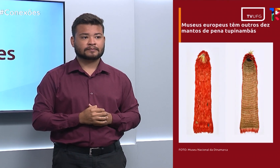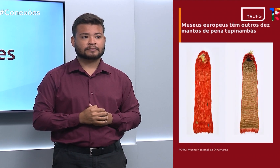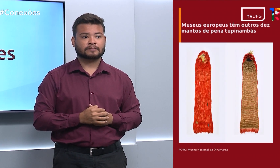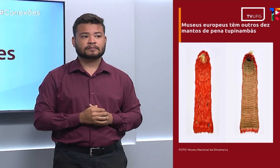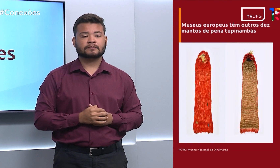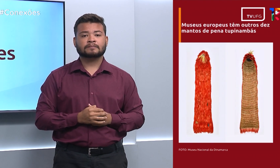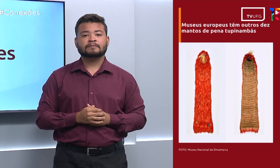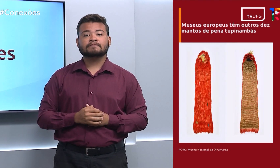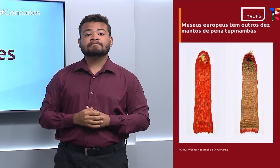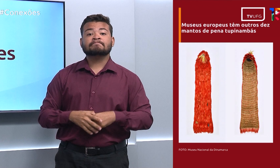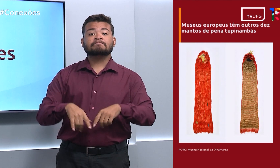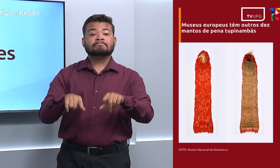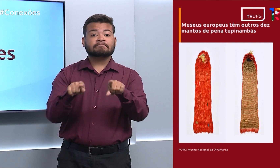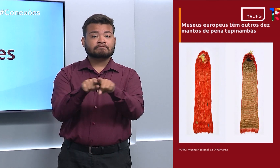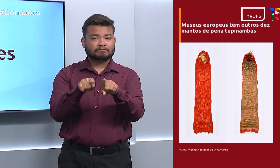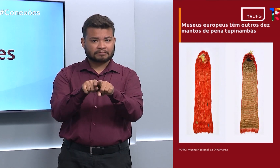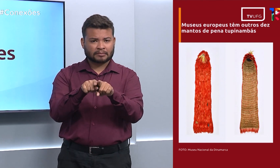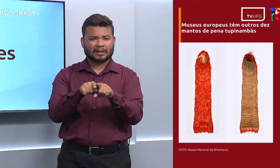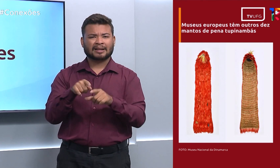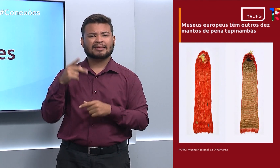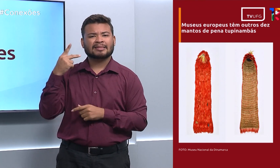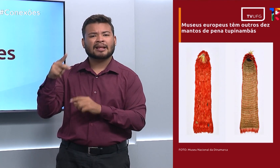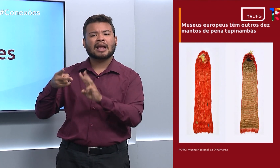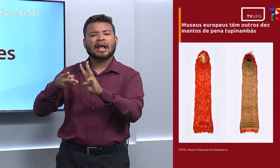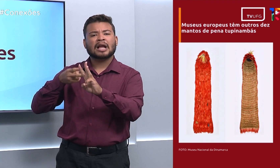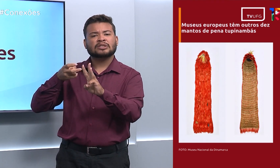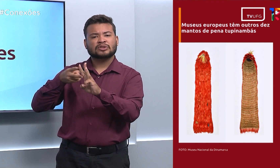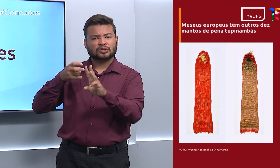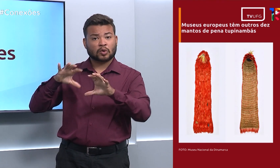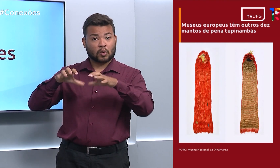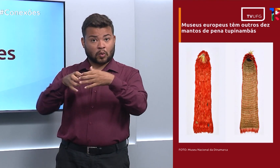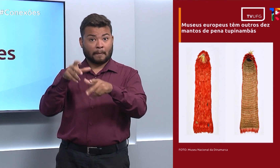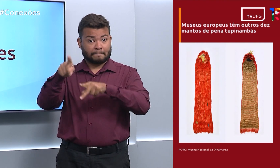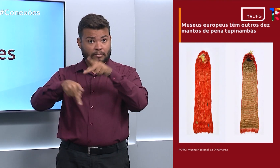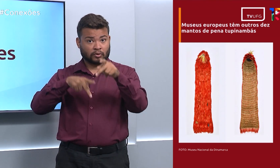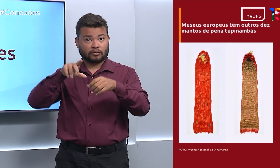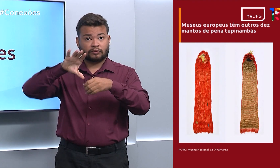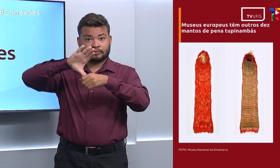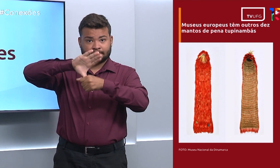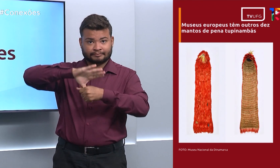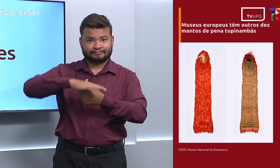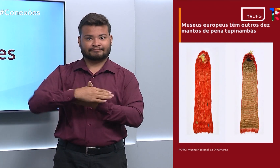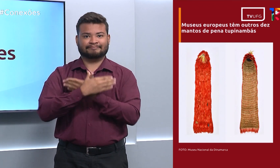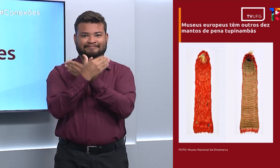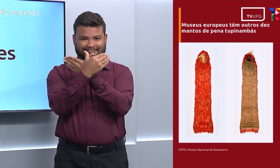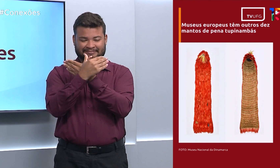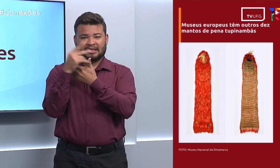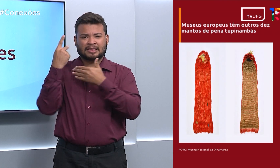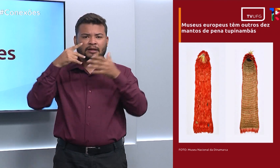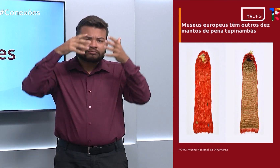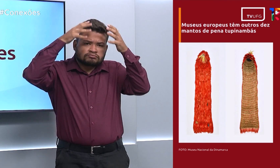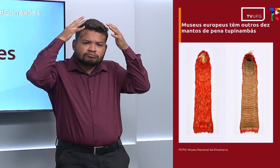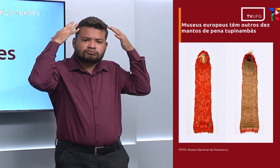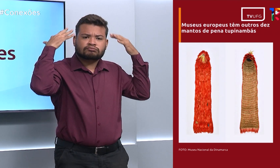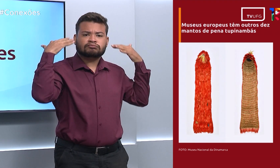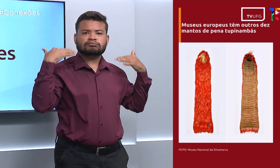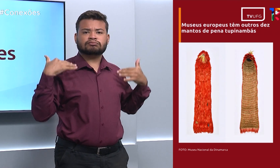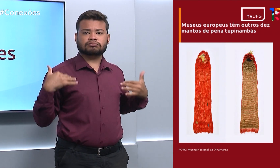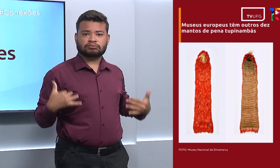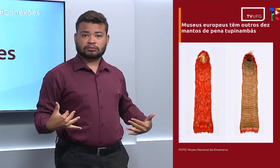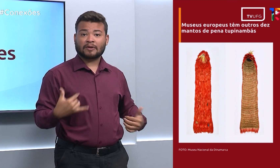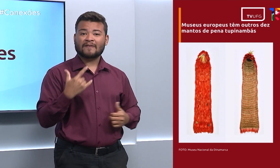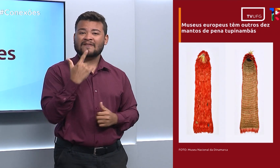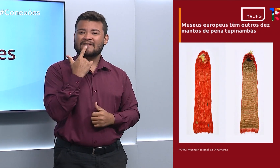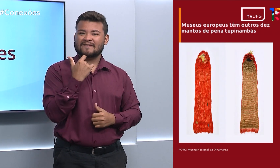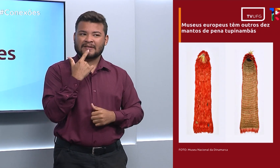O retorno de um manto indígena do povo tupinambá, feito com penas vermelhas de ave guará,